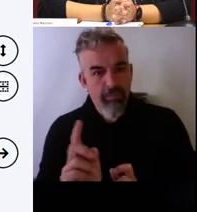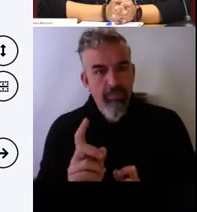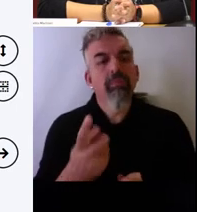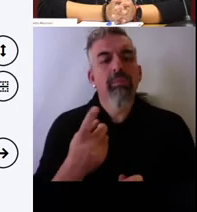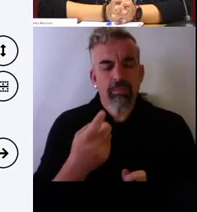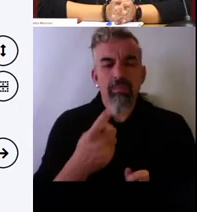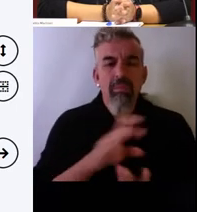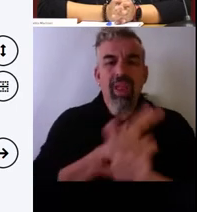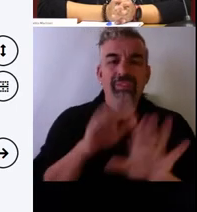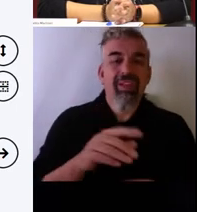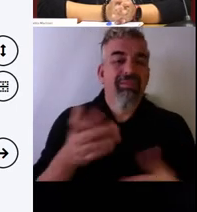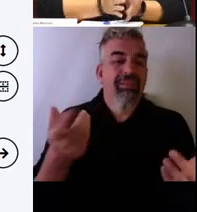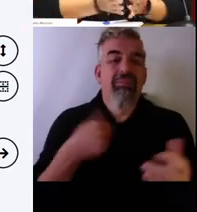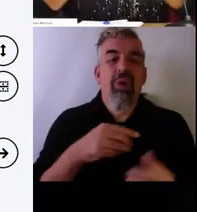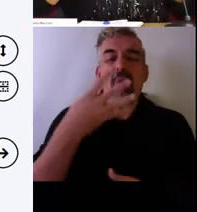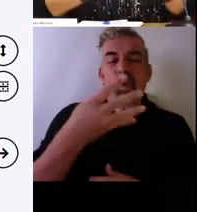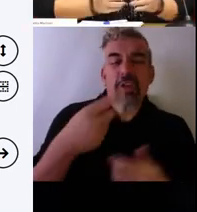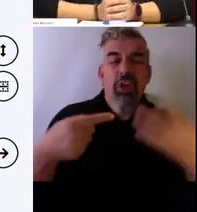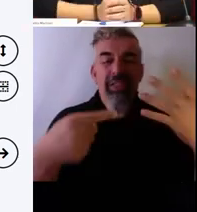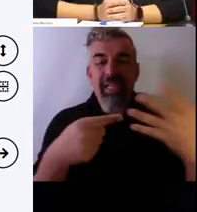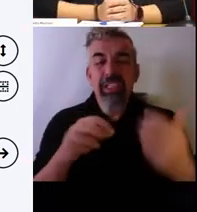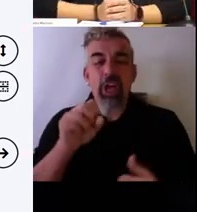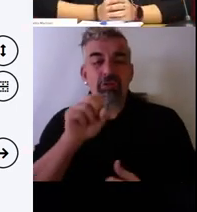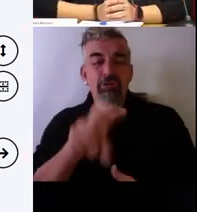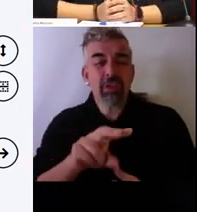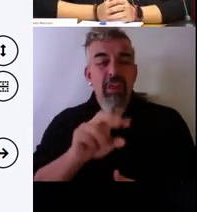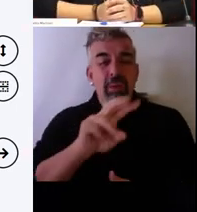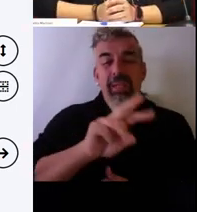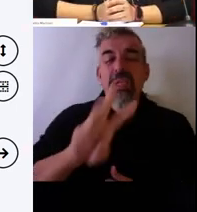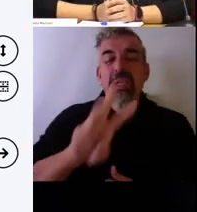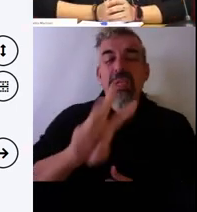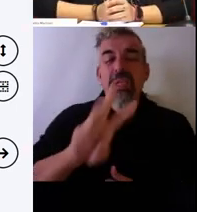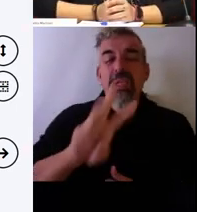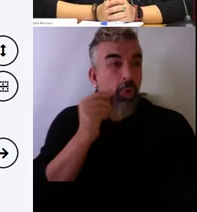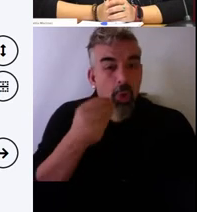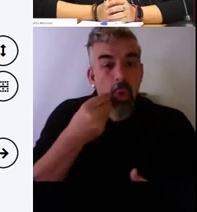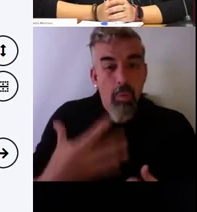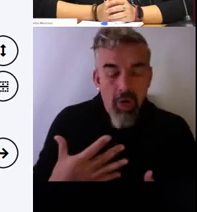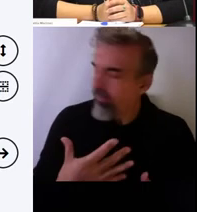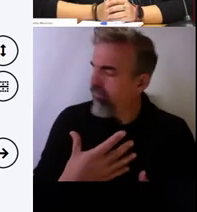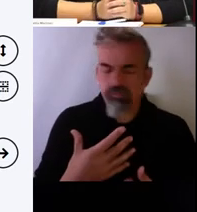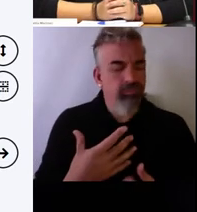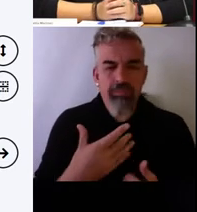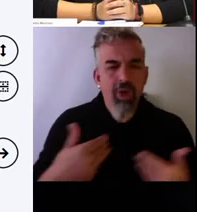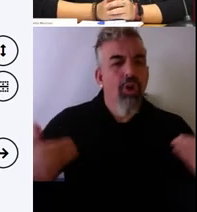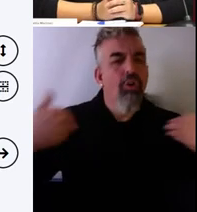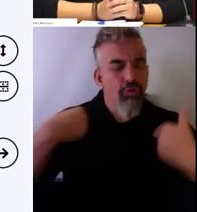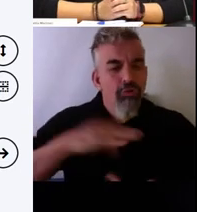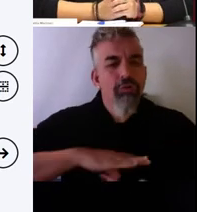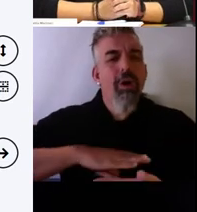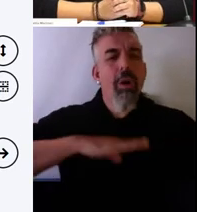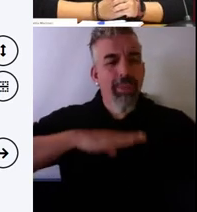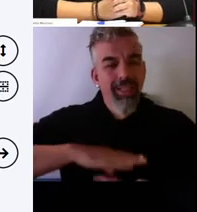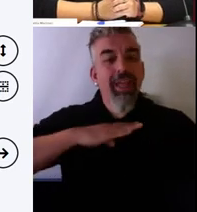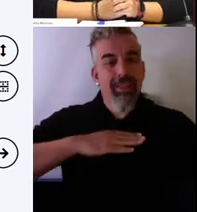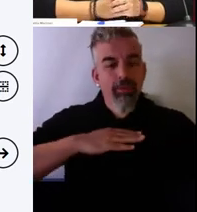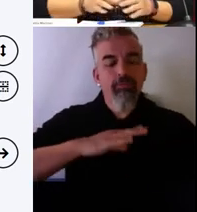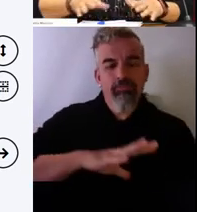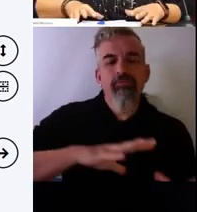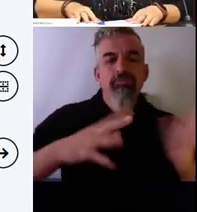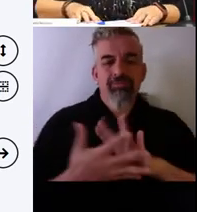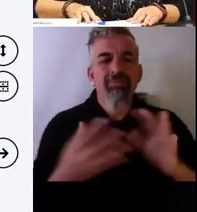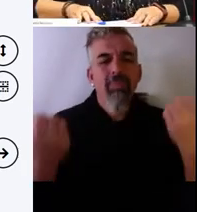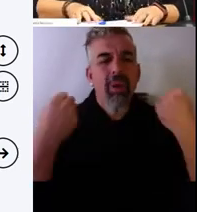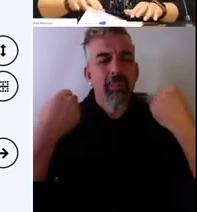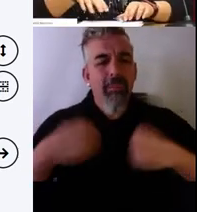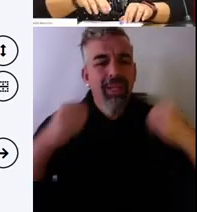por la 4, la 6, la 12 y la 23, que parece que suenan bien. Y nadie se las lee cuando está pensando la